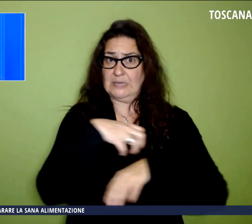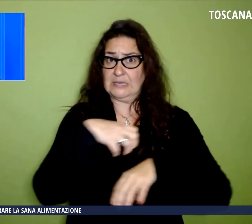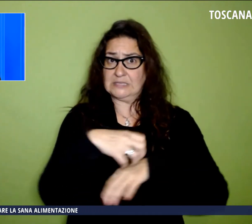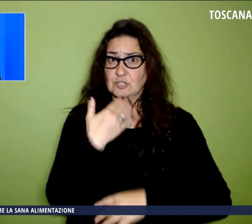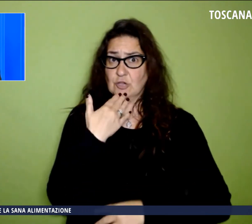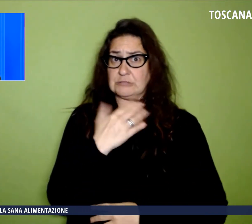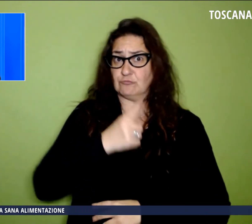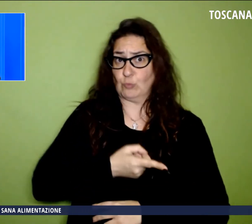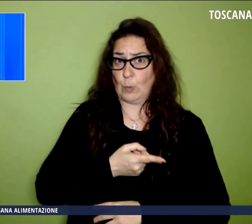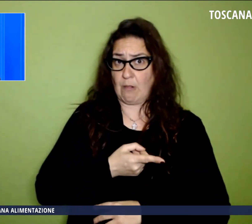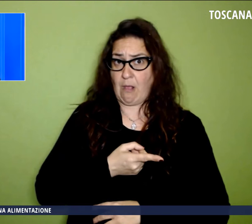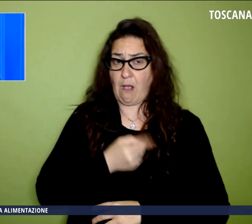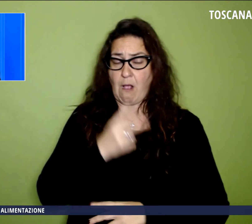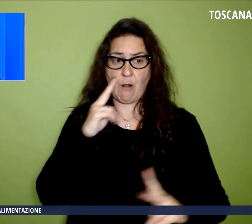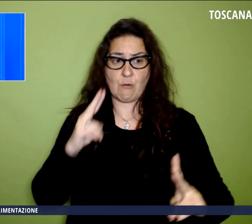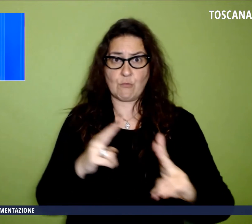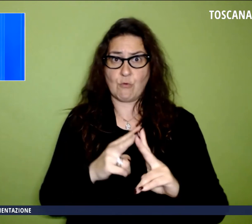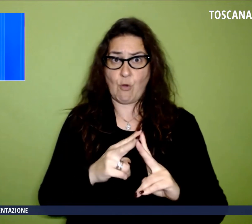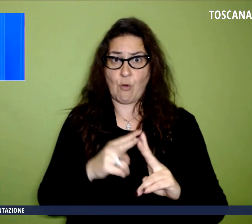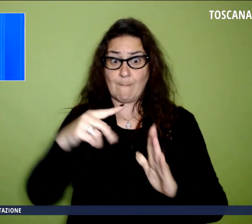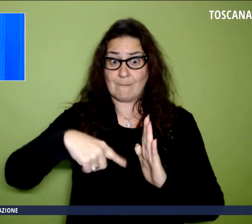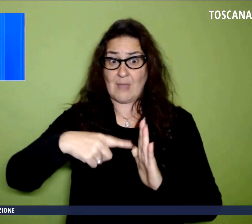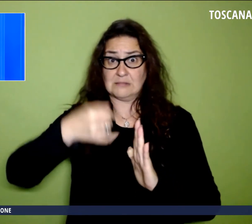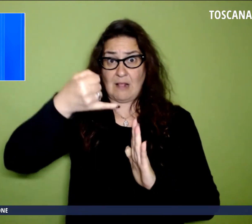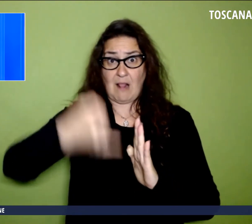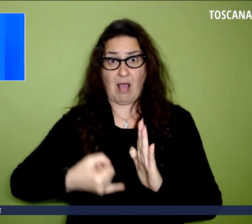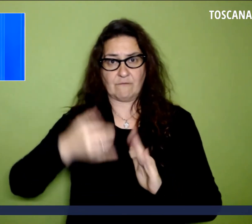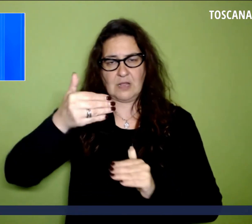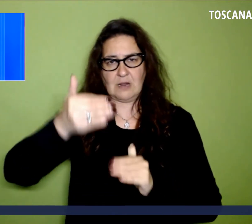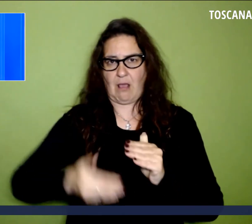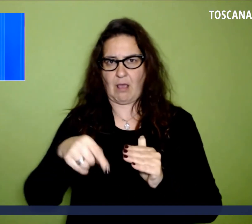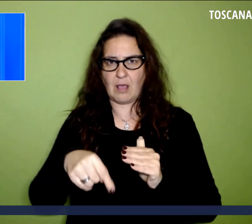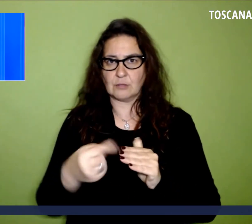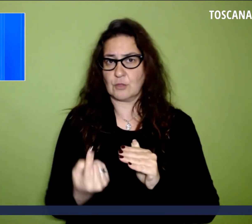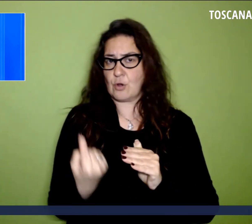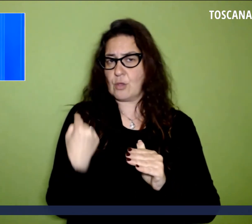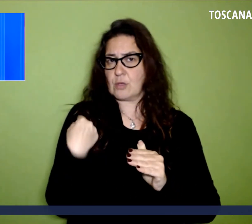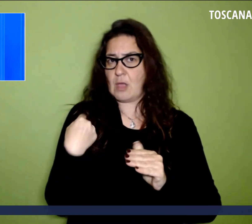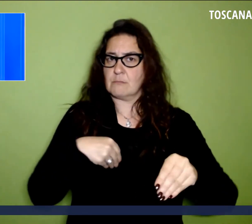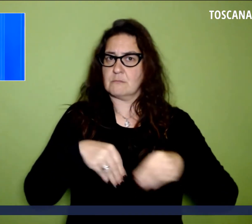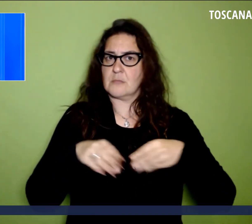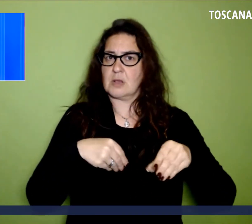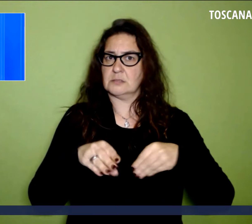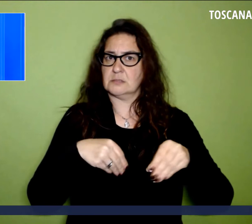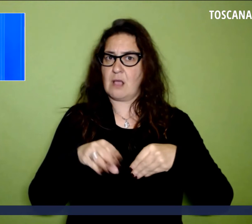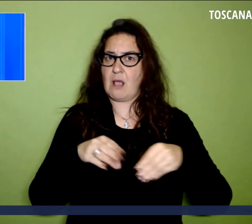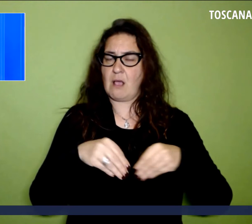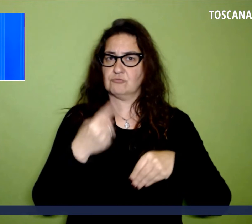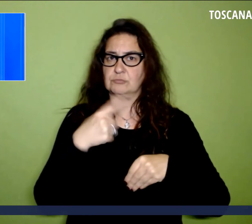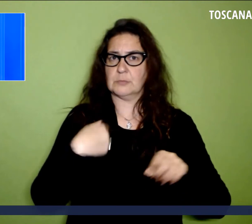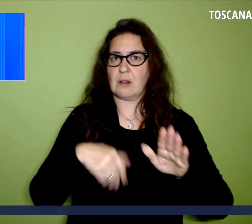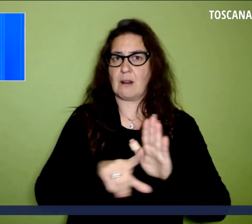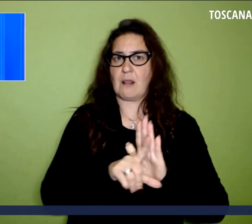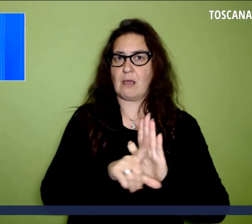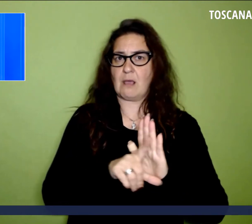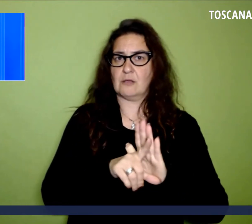fine di questo mese, con il quale ieri si sono scambiati alcuni messaggi sulla legge per la tutela